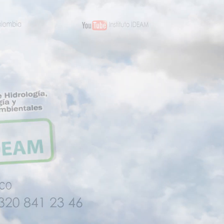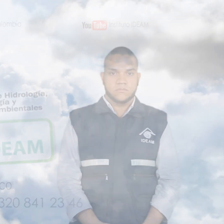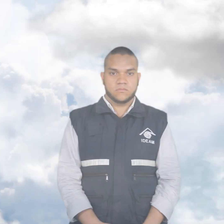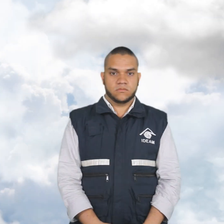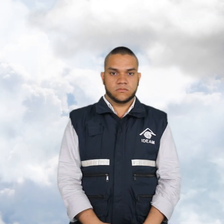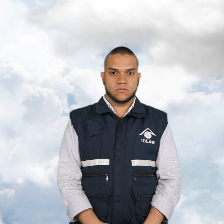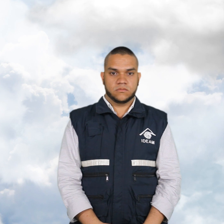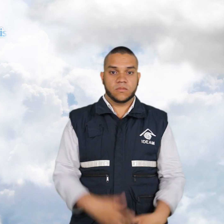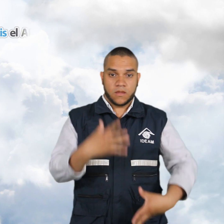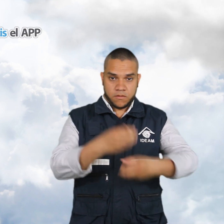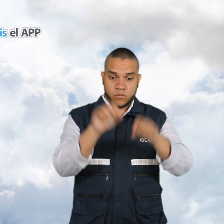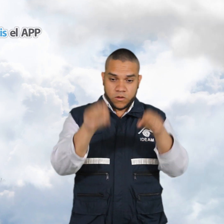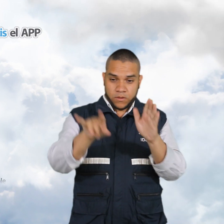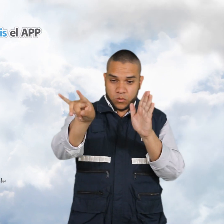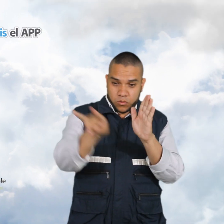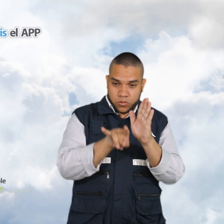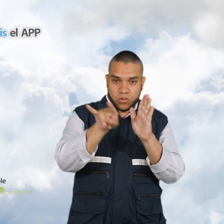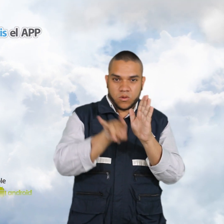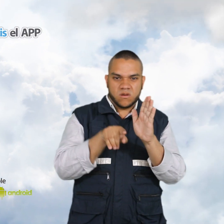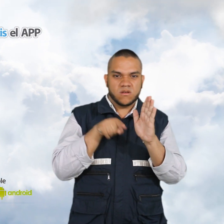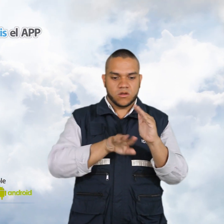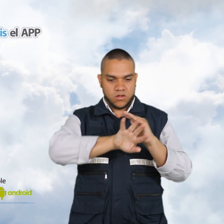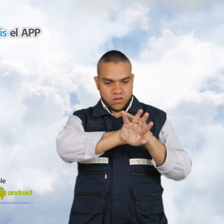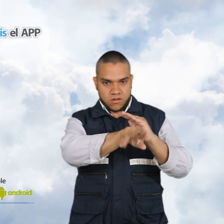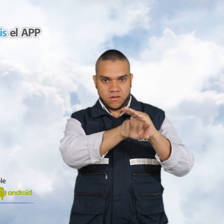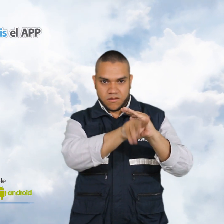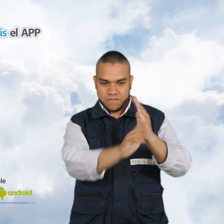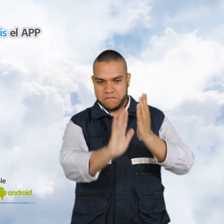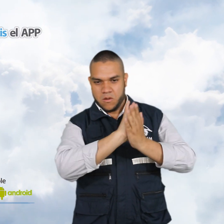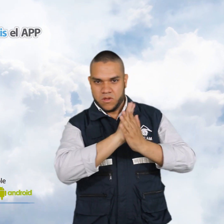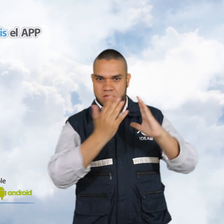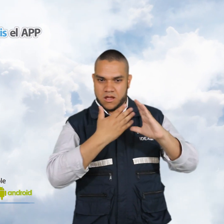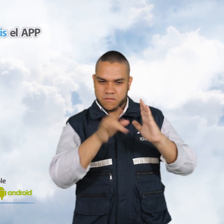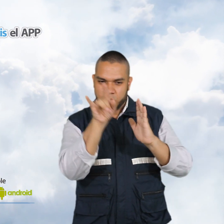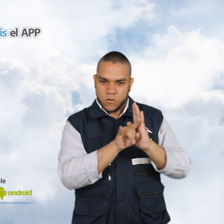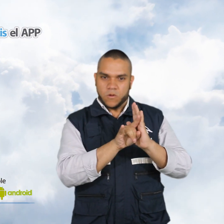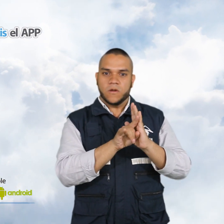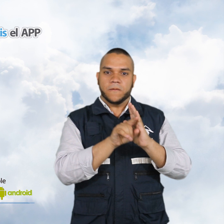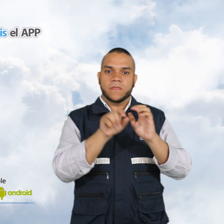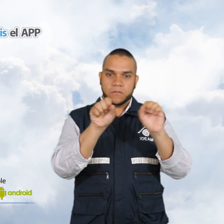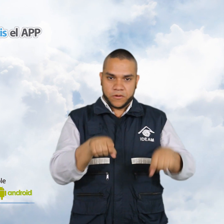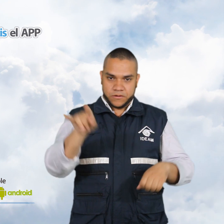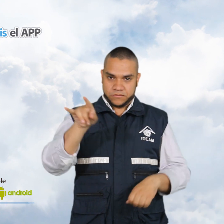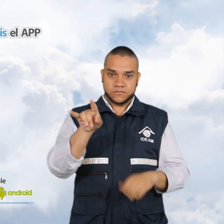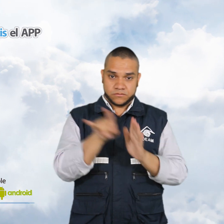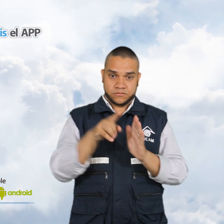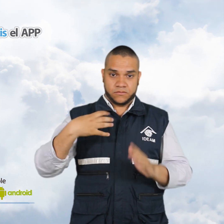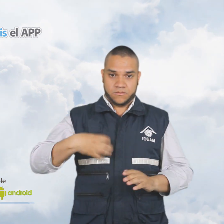Y adicionalmente los invitamos a descargar nuestra aplicación Mi Pronóstico disponible para dispositivos móviles iPhone y Android.